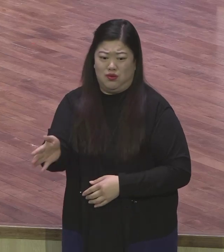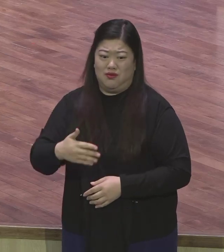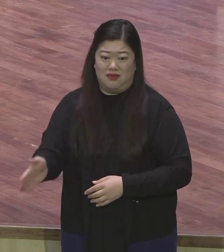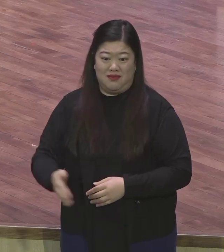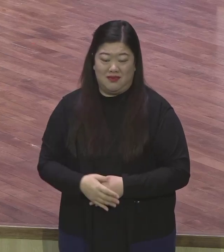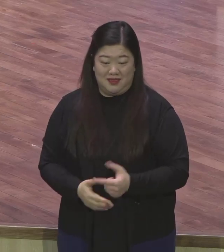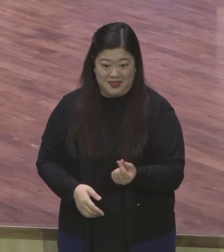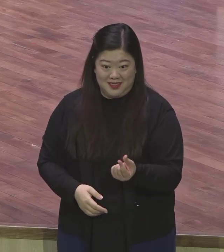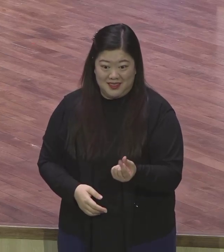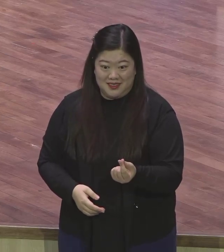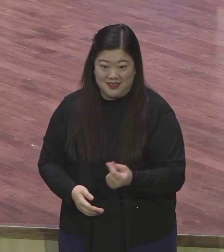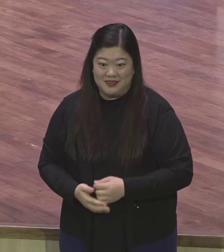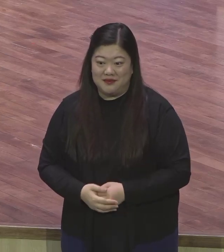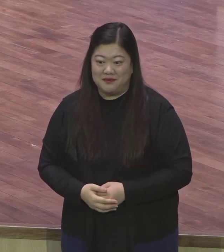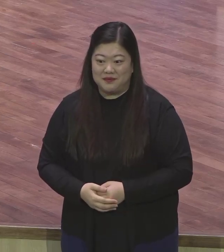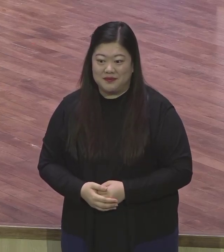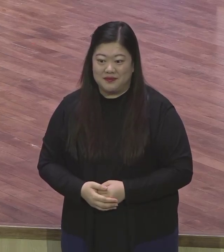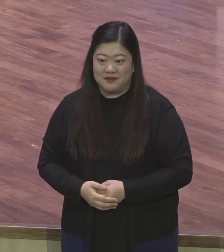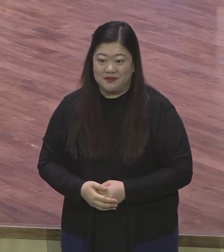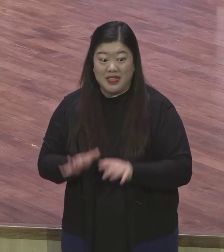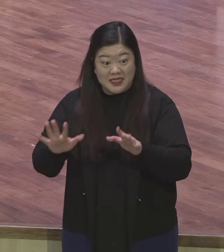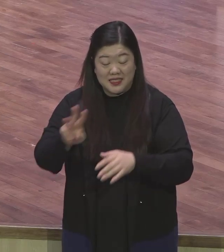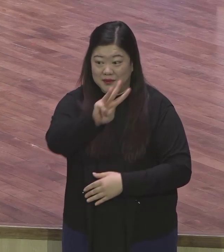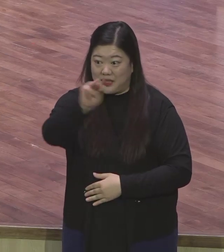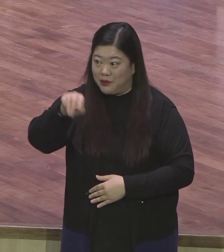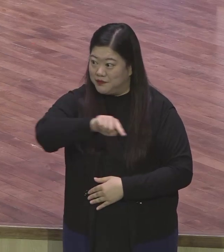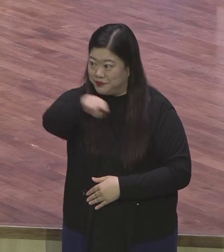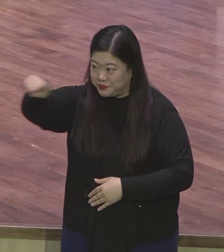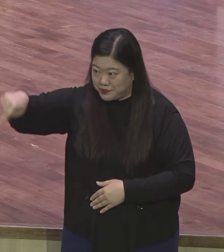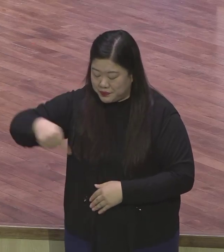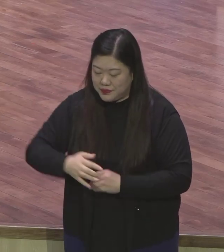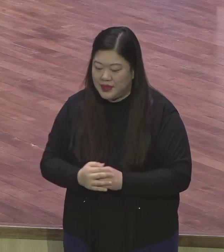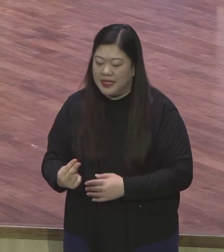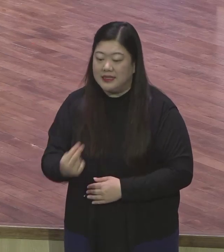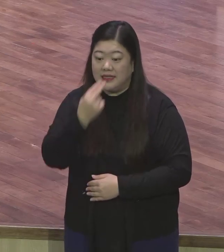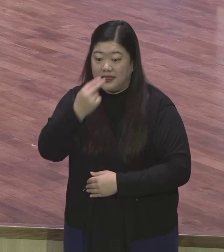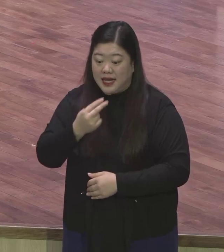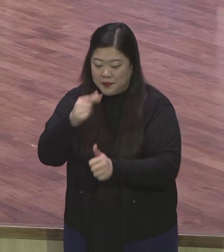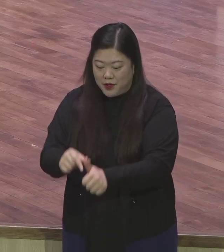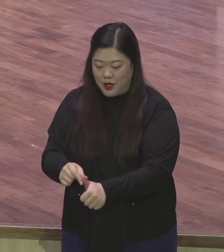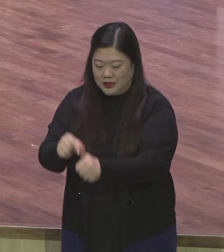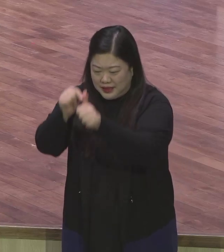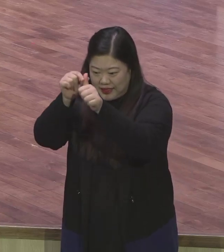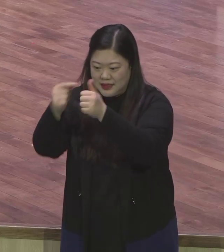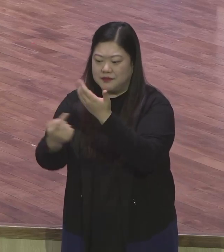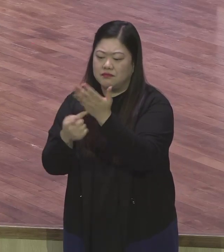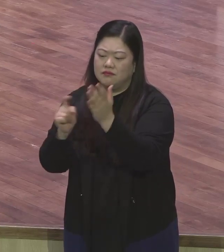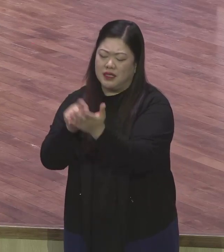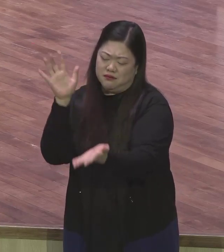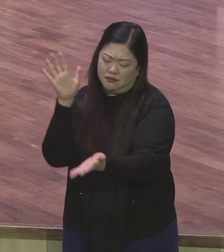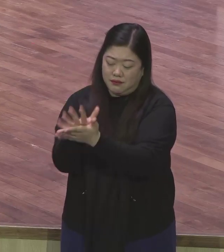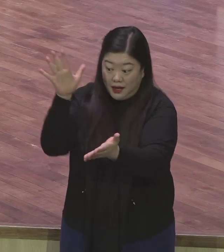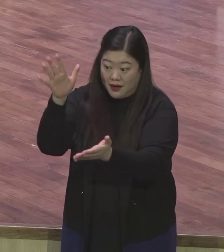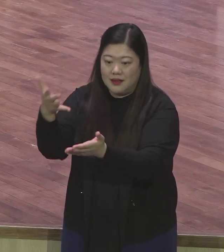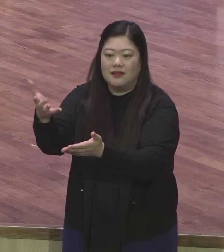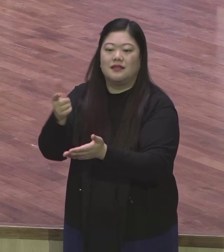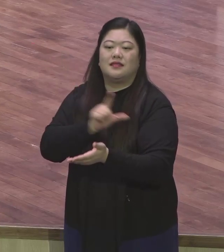지금 우리 교회가 생명 살리는 열망이라는 주제를 가지고 하반기 전도 이렇게